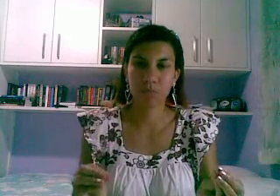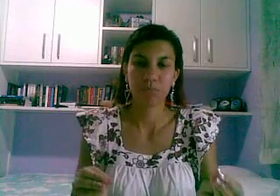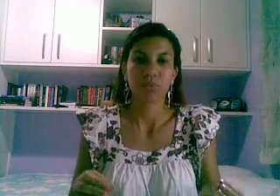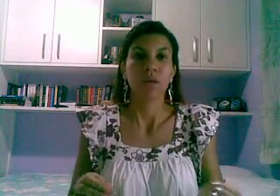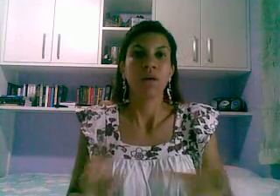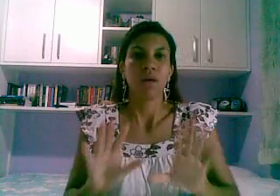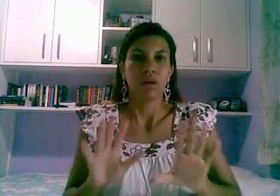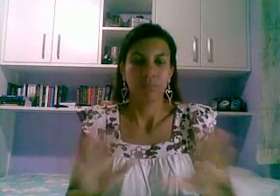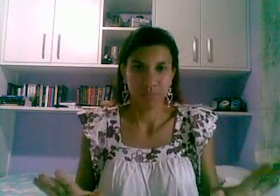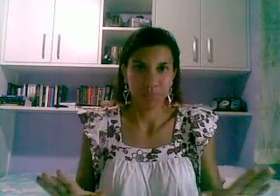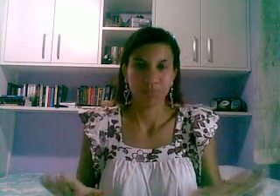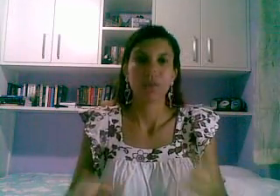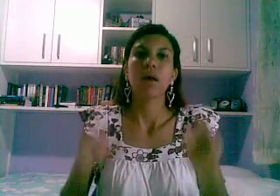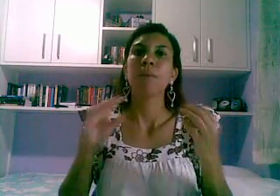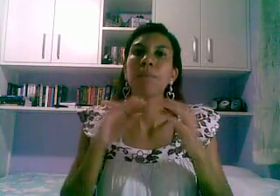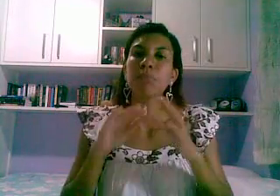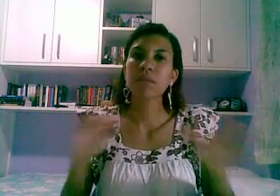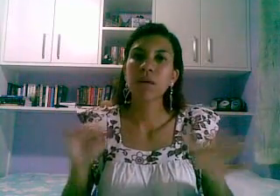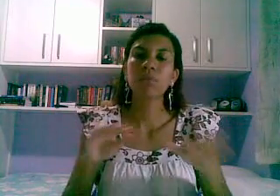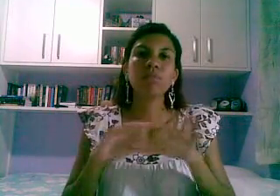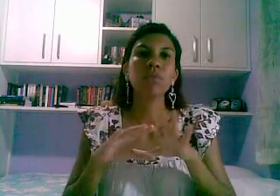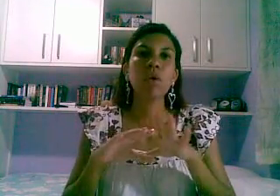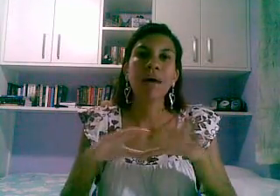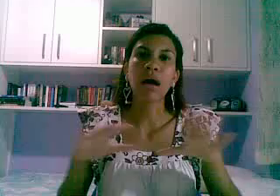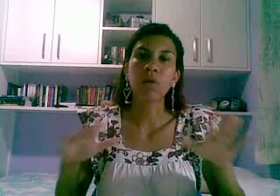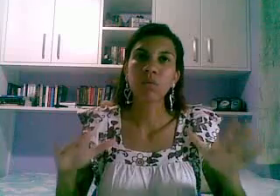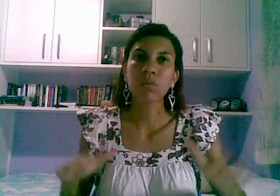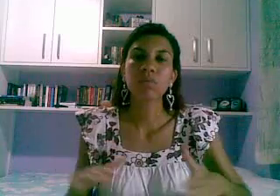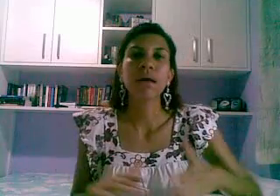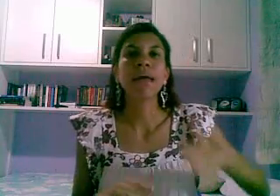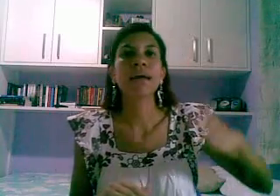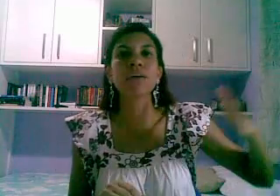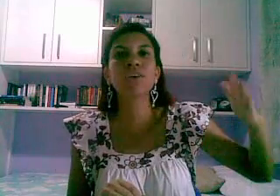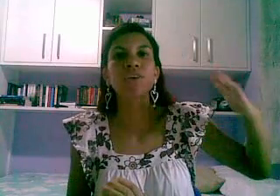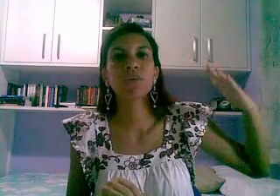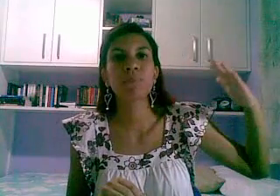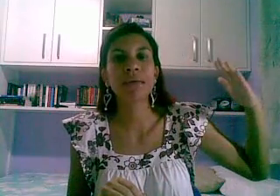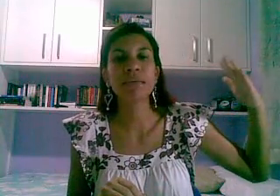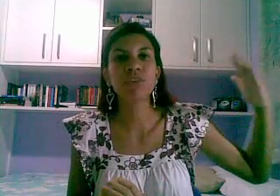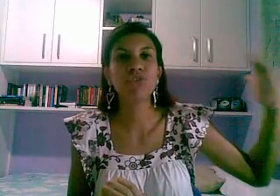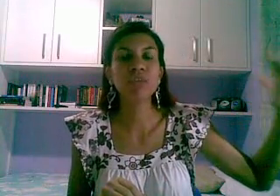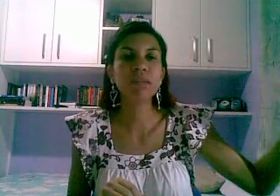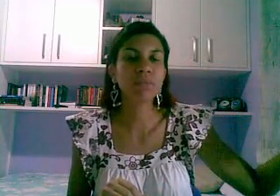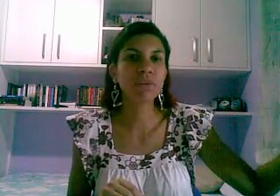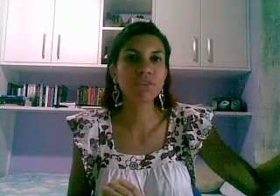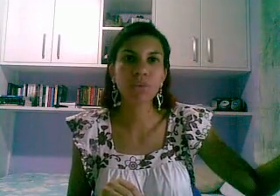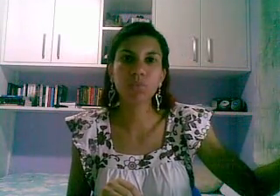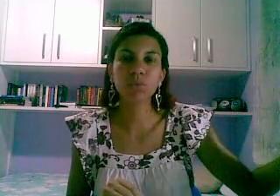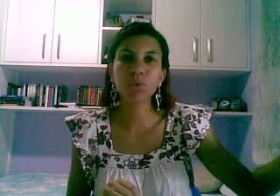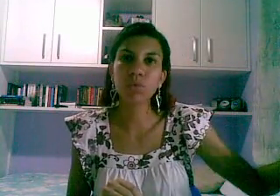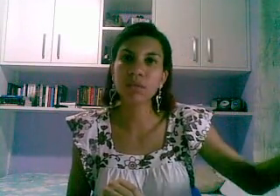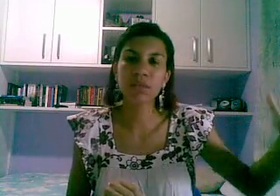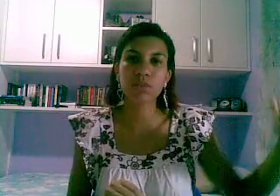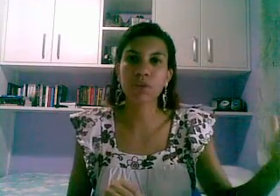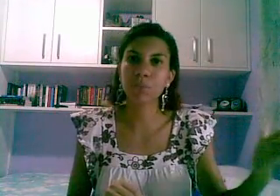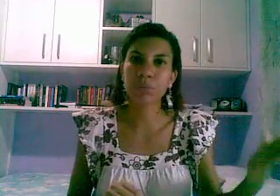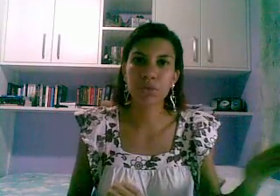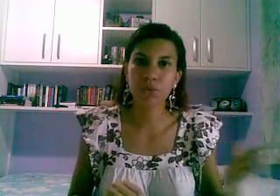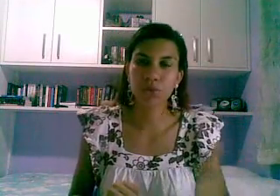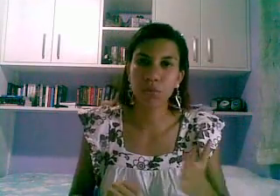promoção normal regras parecidíssimas com todas as outras promoções do